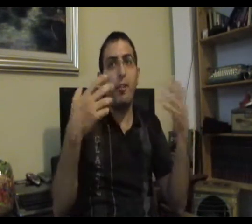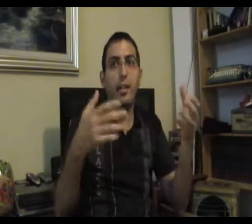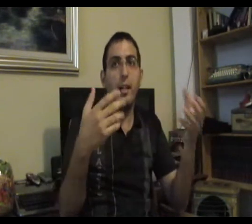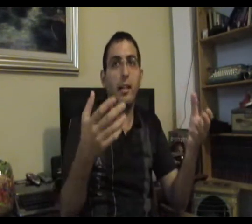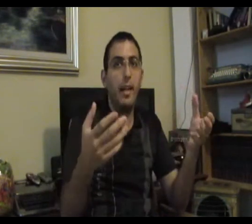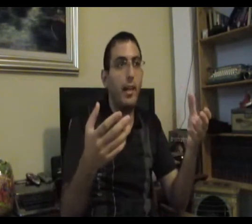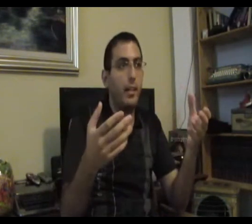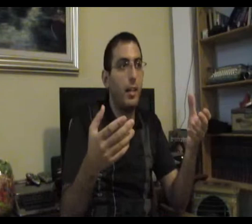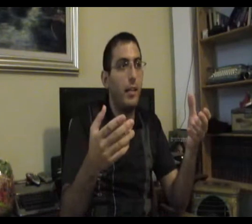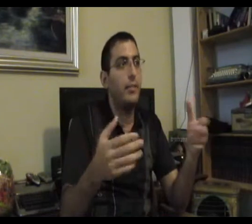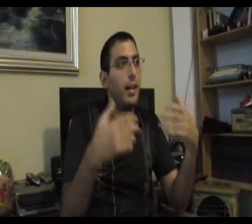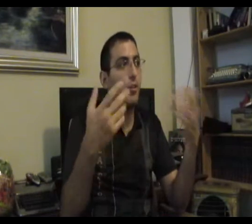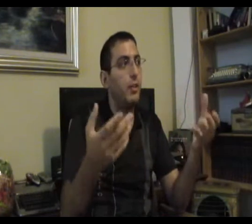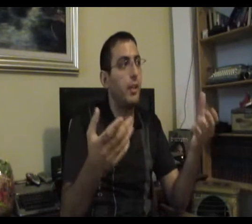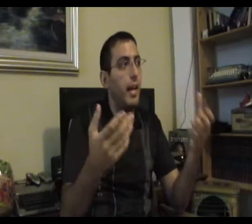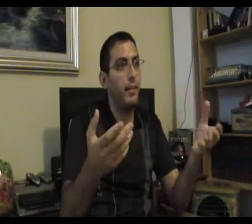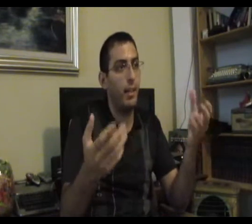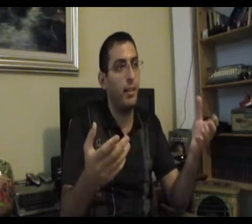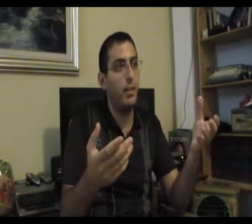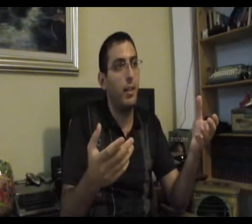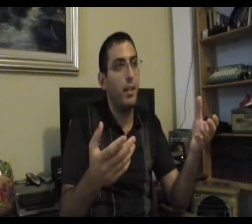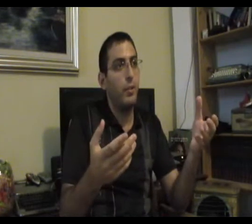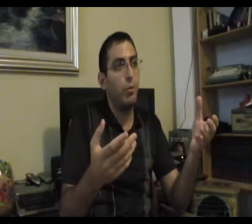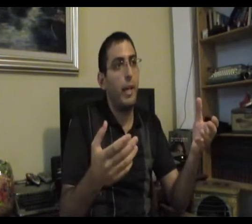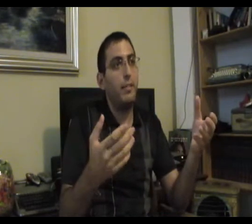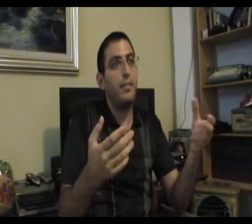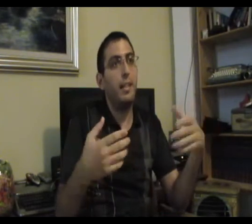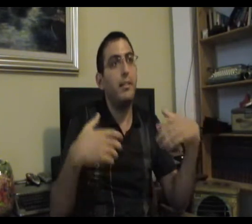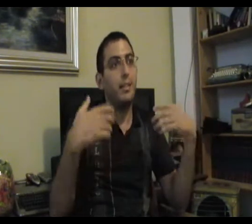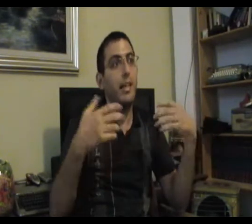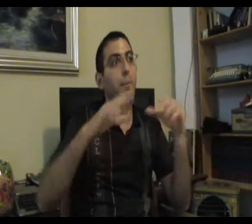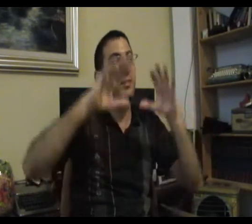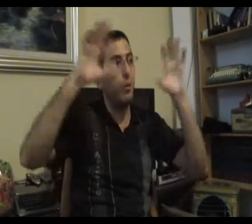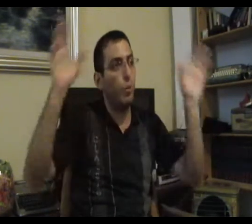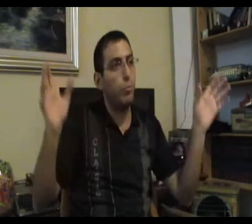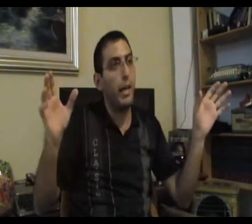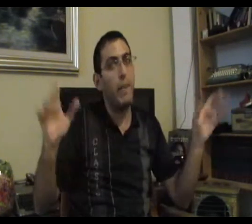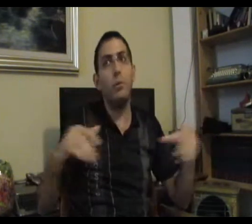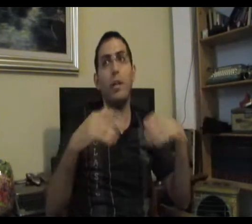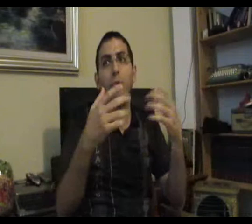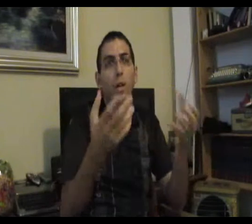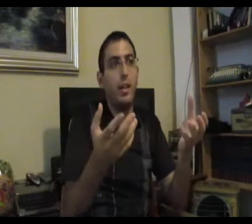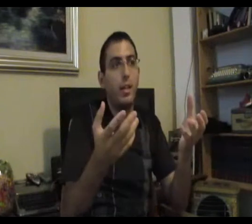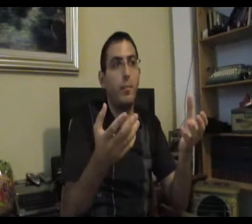שאני אגדיר לך דרך, אז הדרך שלי זה אין דרך זאת אומרת, תנסי לי, כי המציאות מכילה בתוכה את כל הדרכים